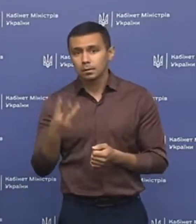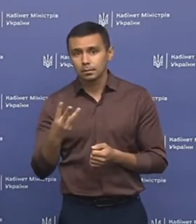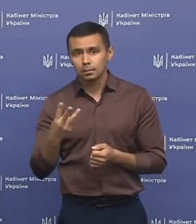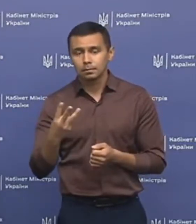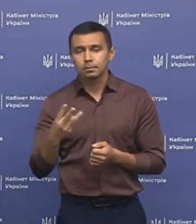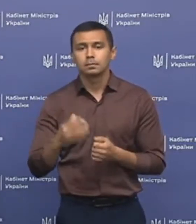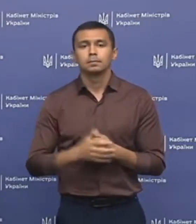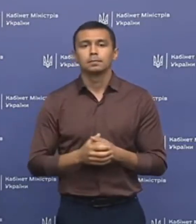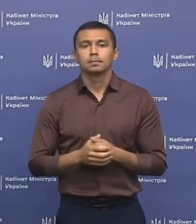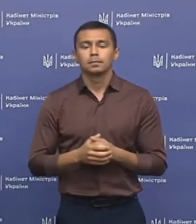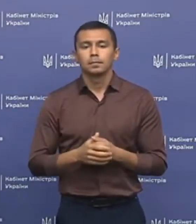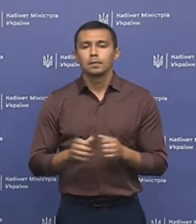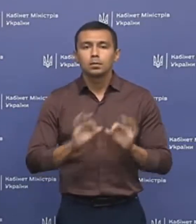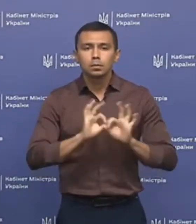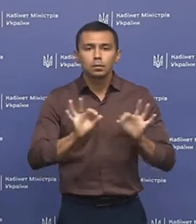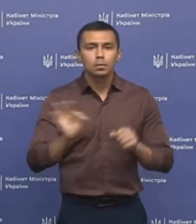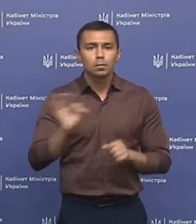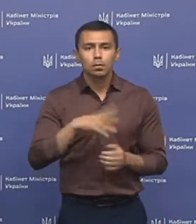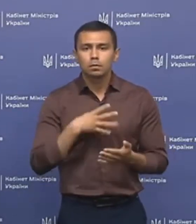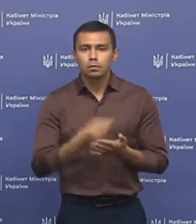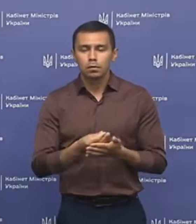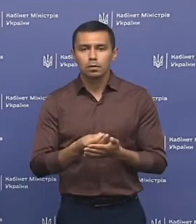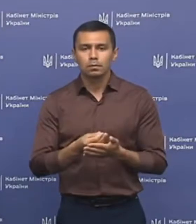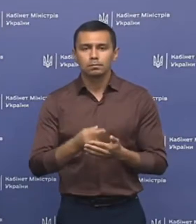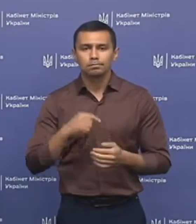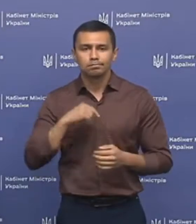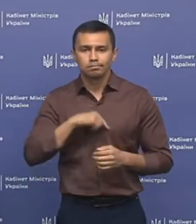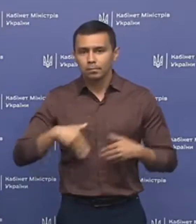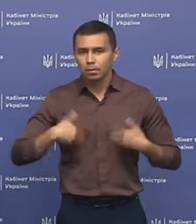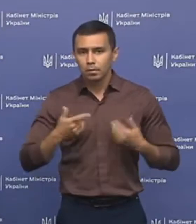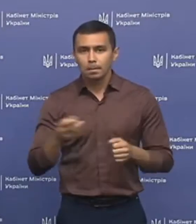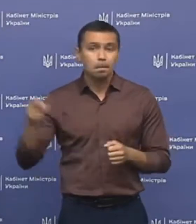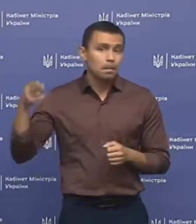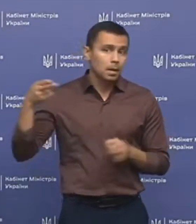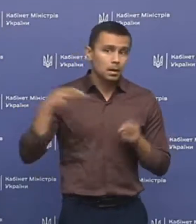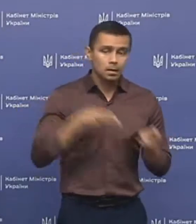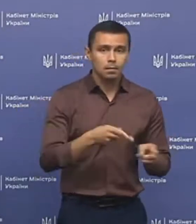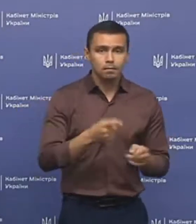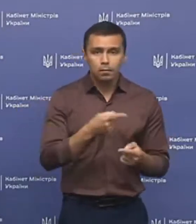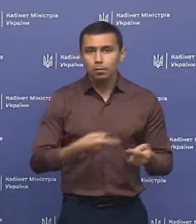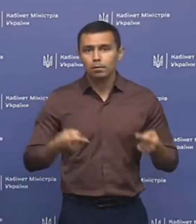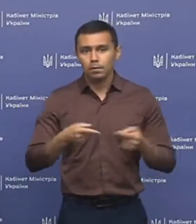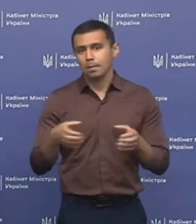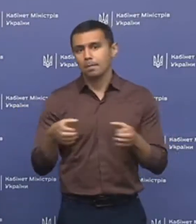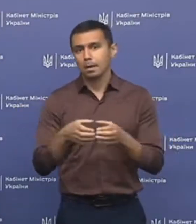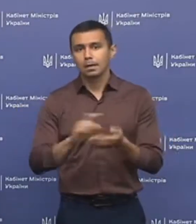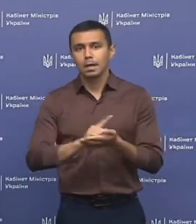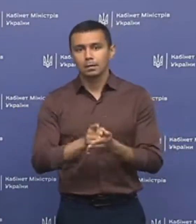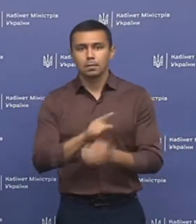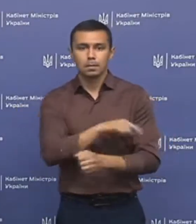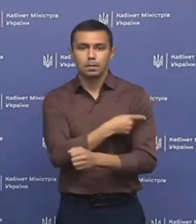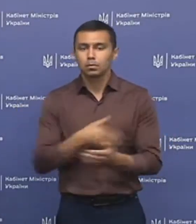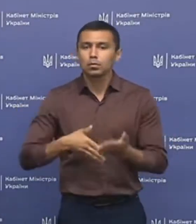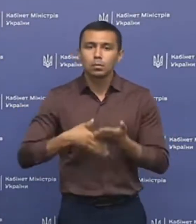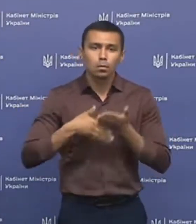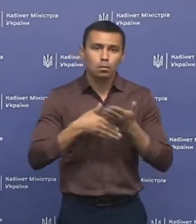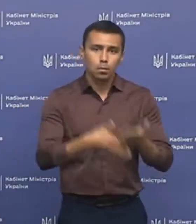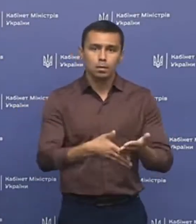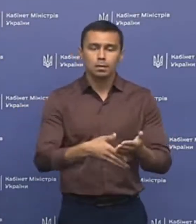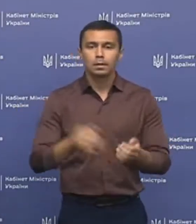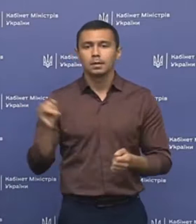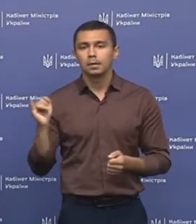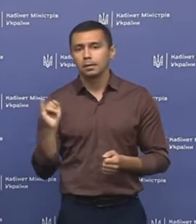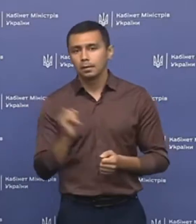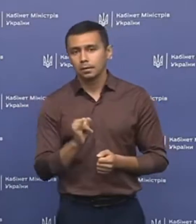розповісти про свої ознаки, приїде відповідна бригада екстреної медичної допомоги,